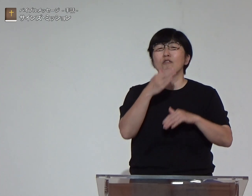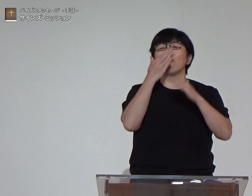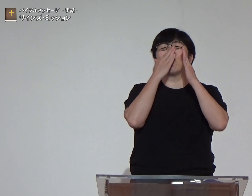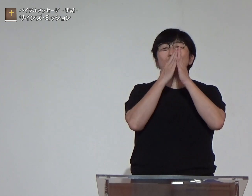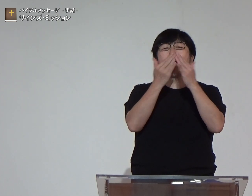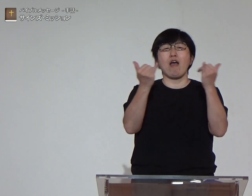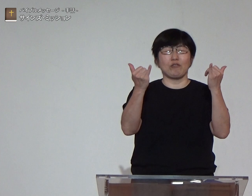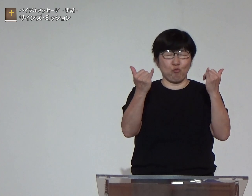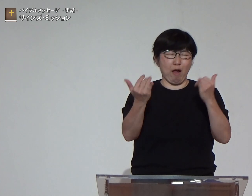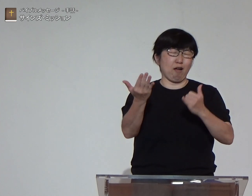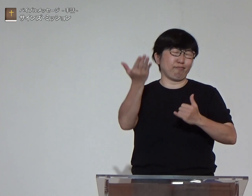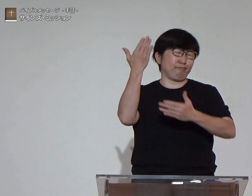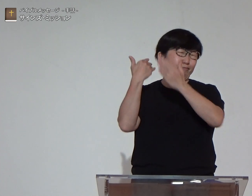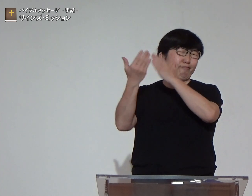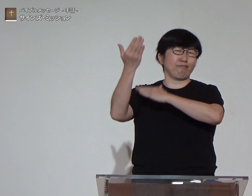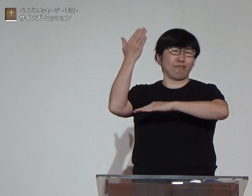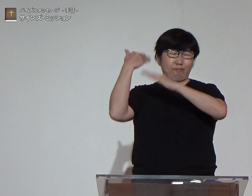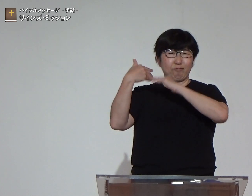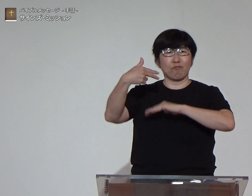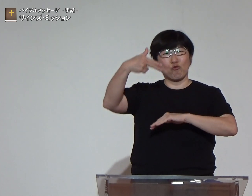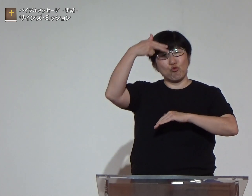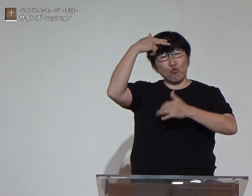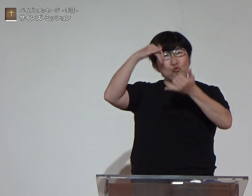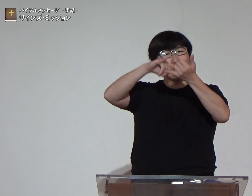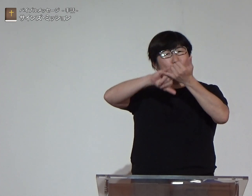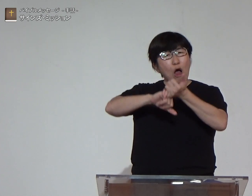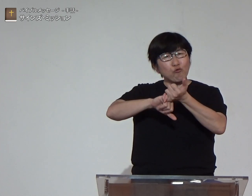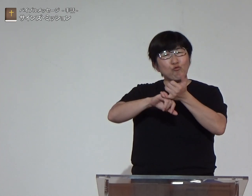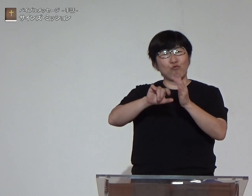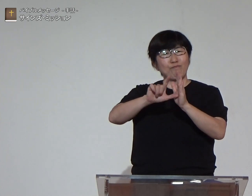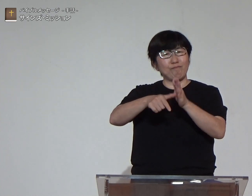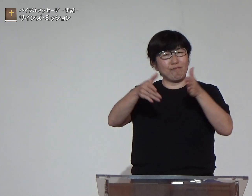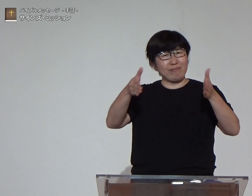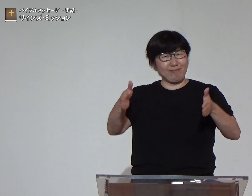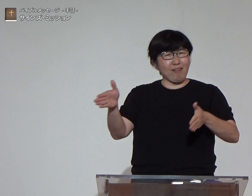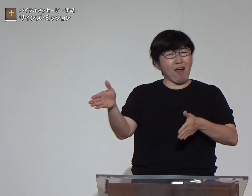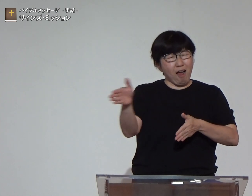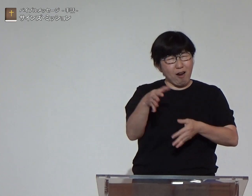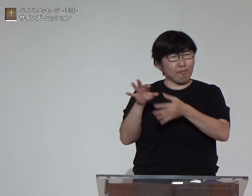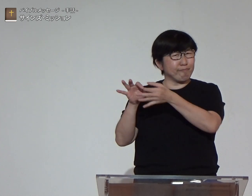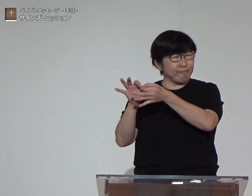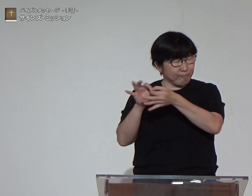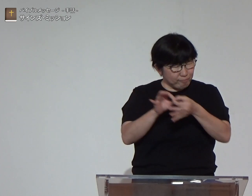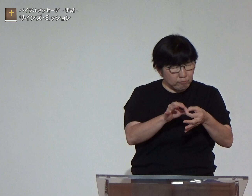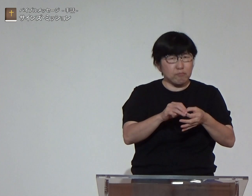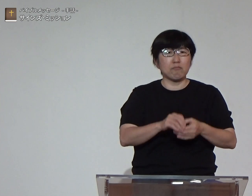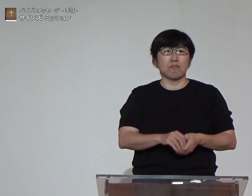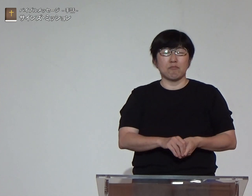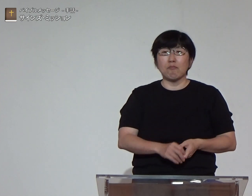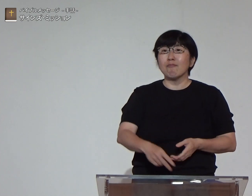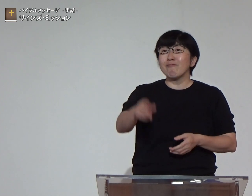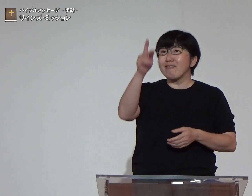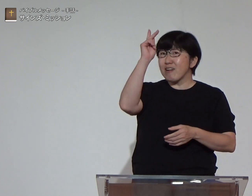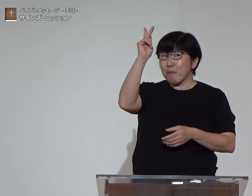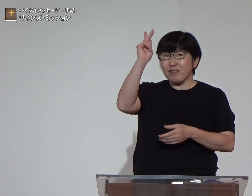なぜそのような考え方をするのかというと旧約聖書の時代からずっと